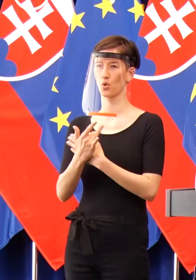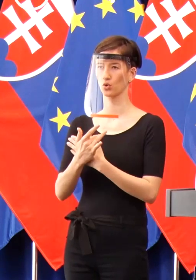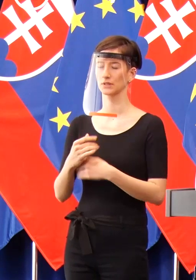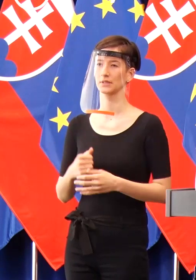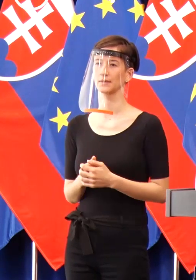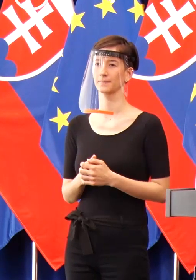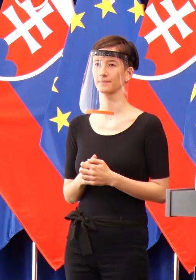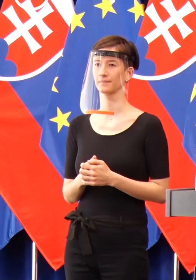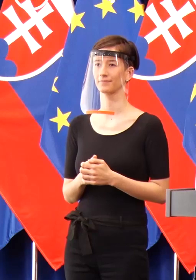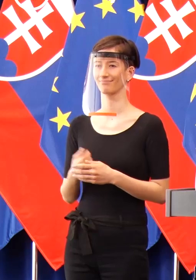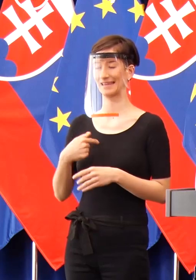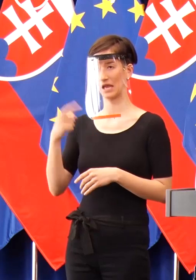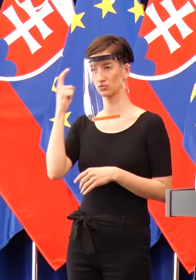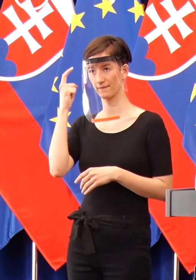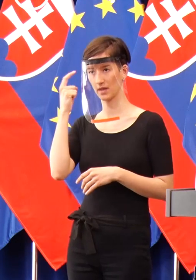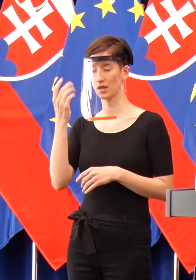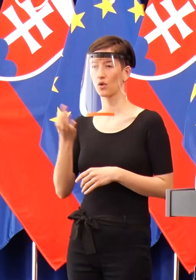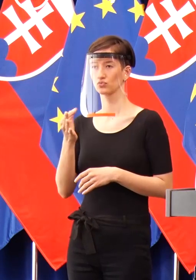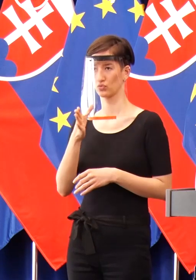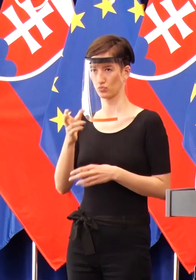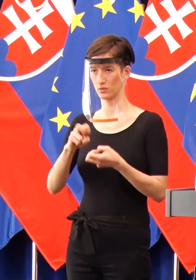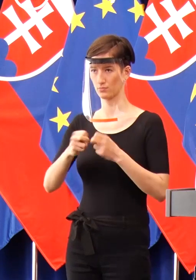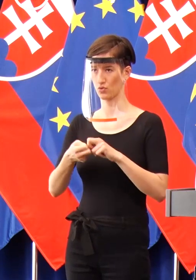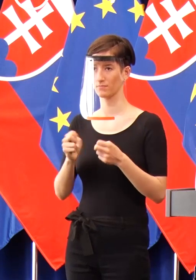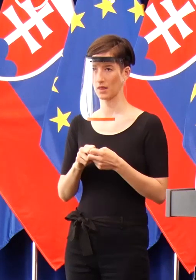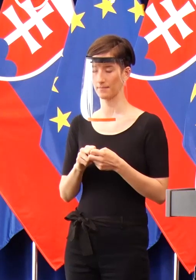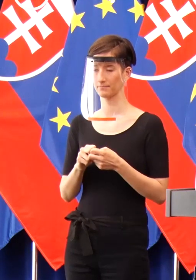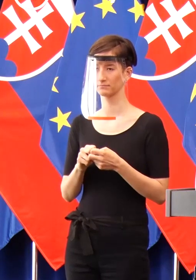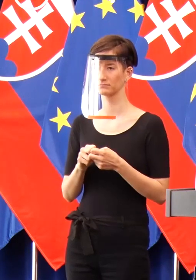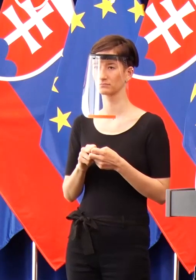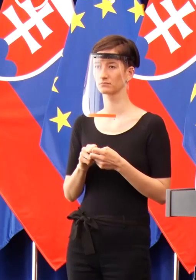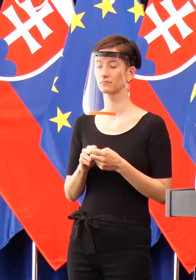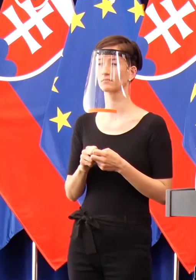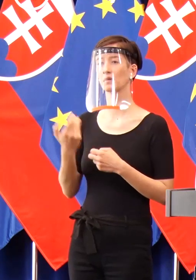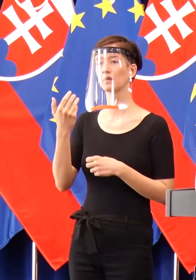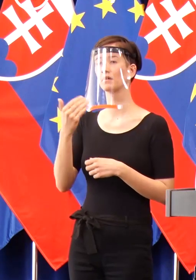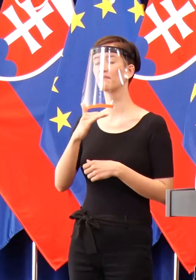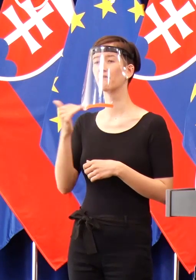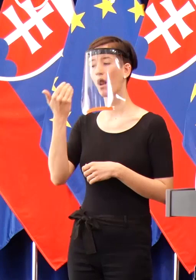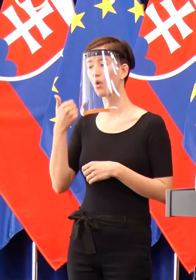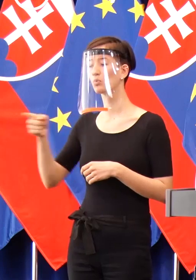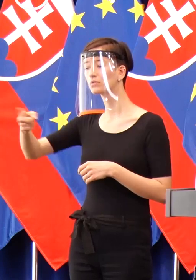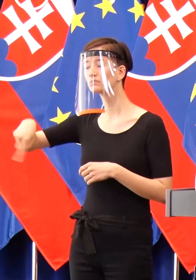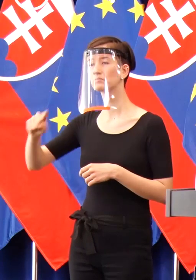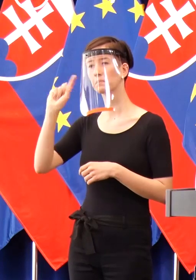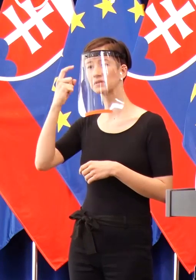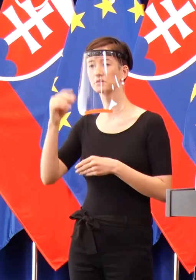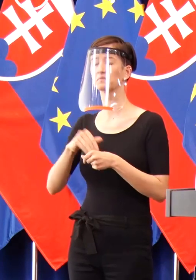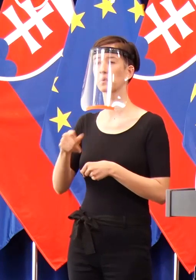tušil problém a mnohí ľudia si mysleli, že ten problém je len nejaký fiktívny strašiak.